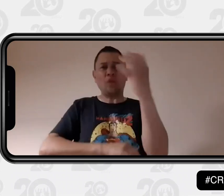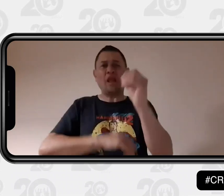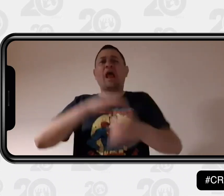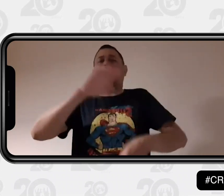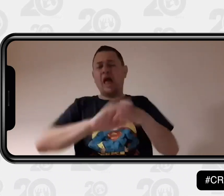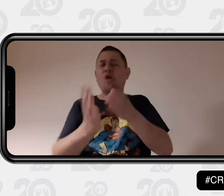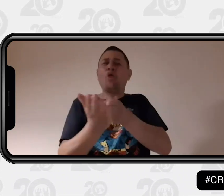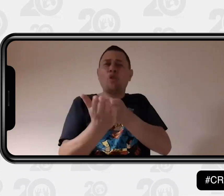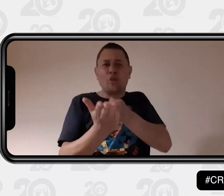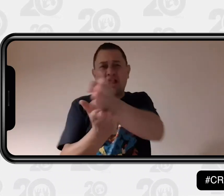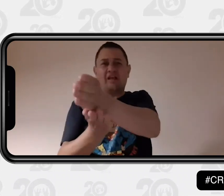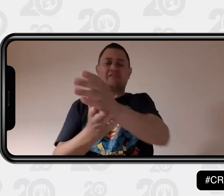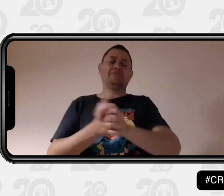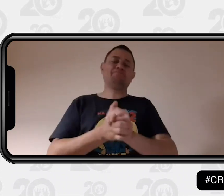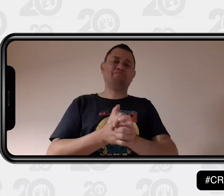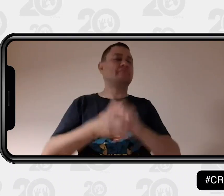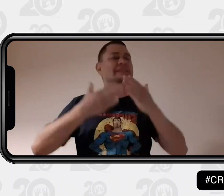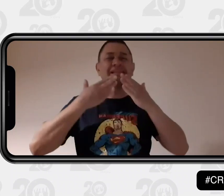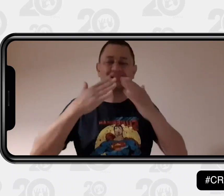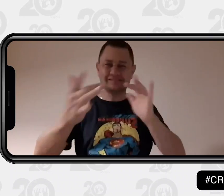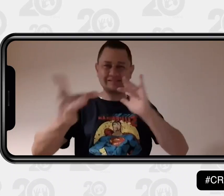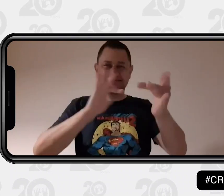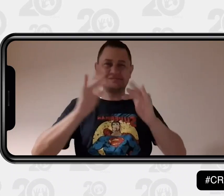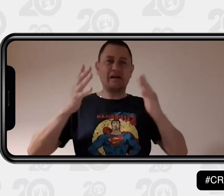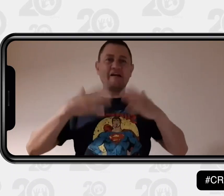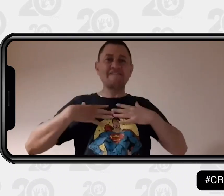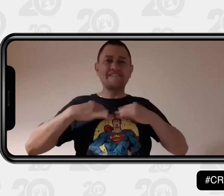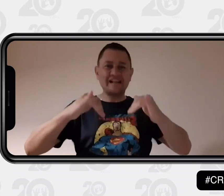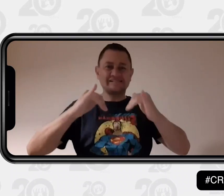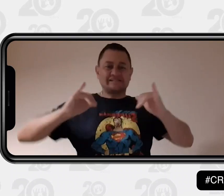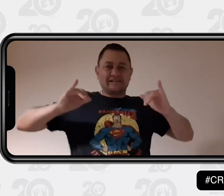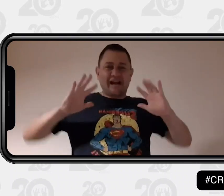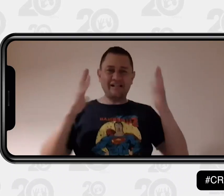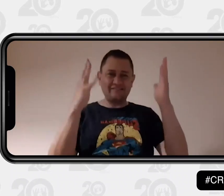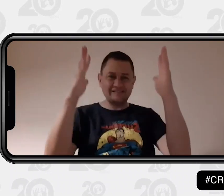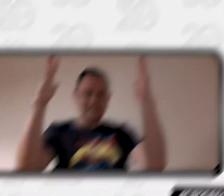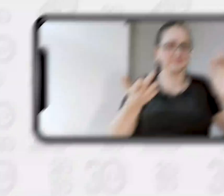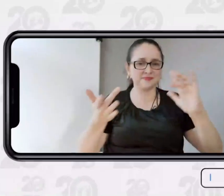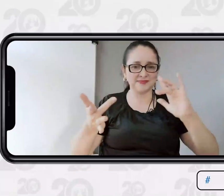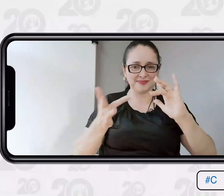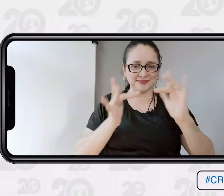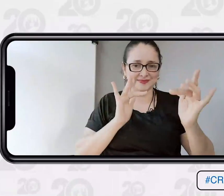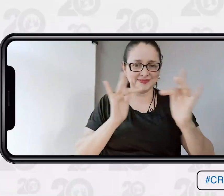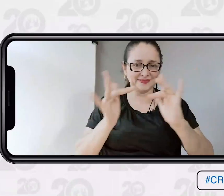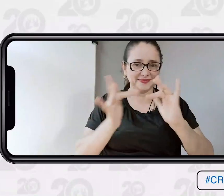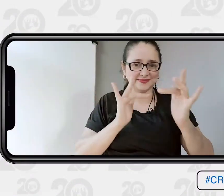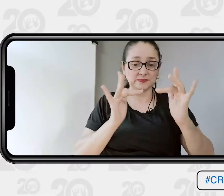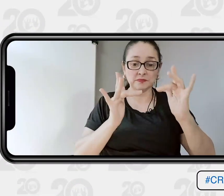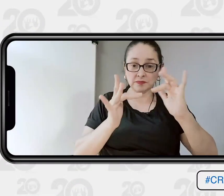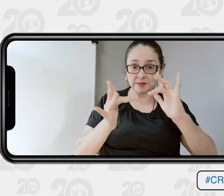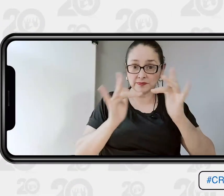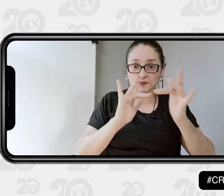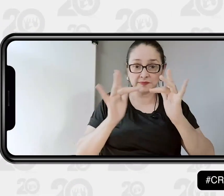años, sino 30, 40 y que se implemente de manera permanente. ¡Un feliz cumpleaños al Centro de Relevo!